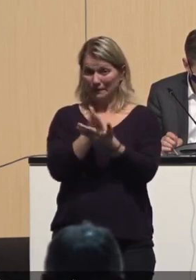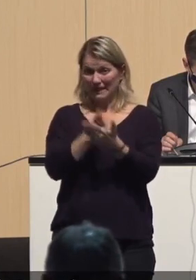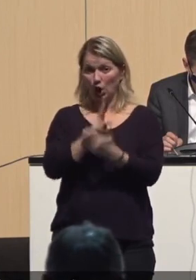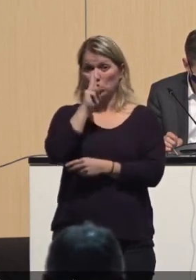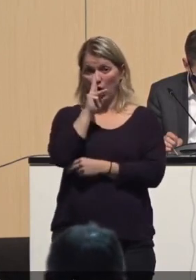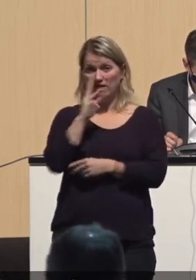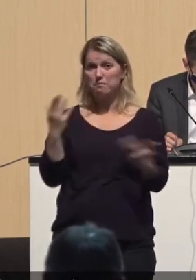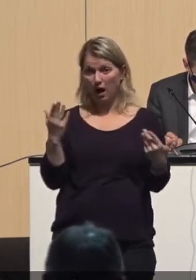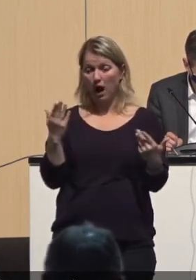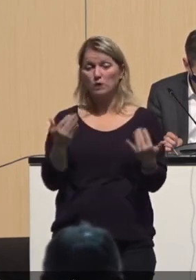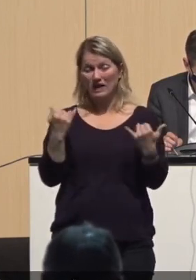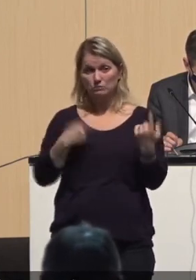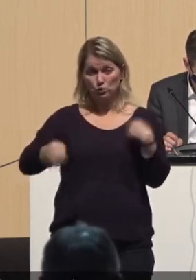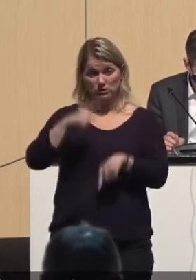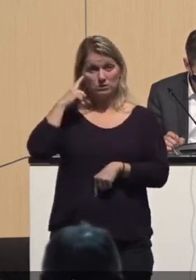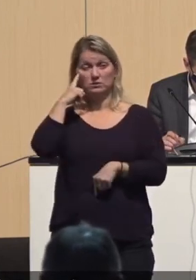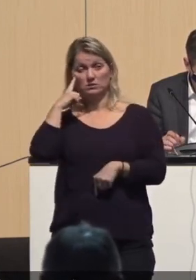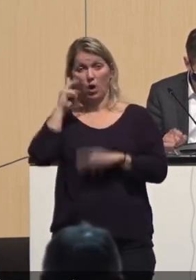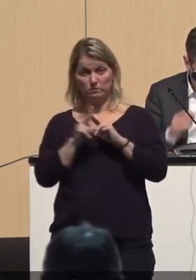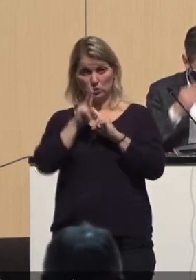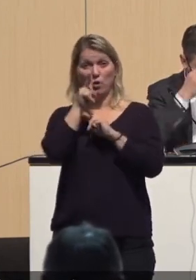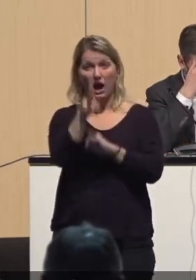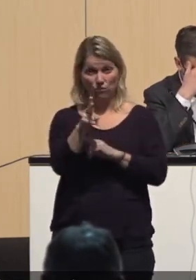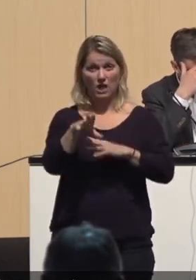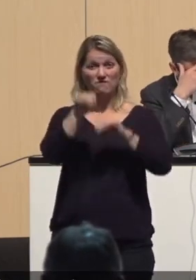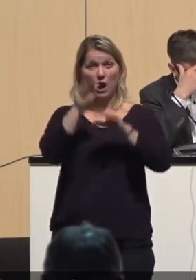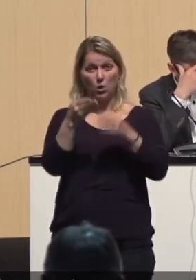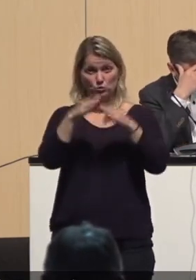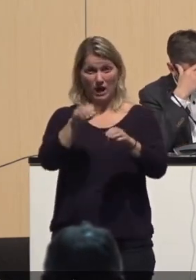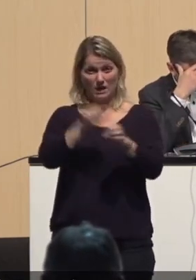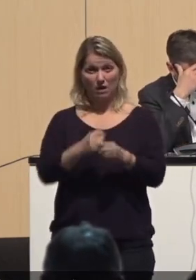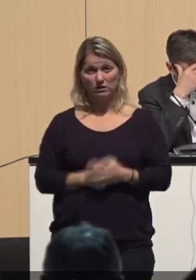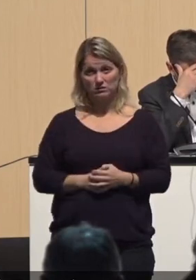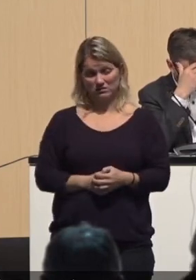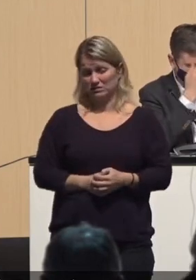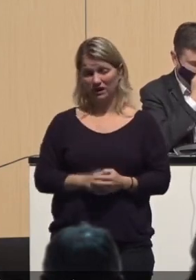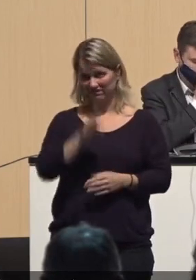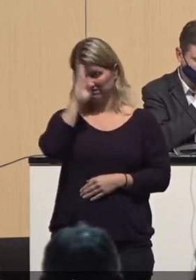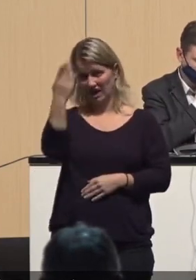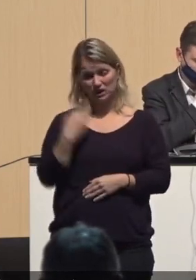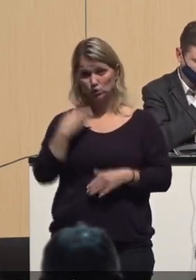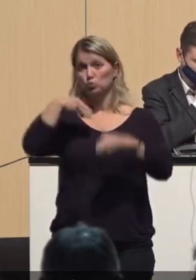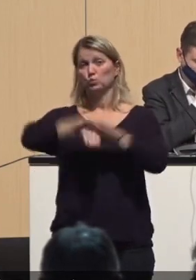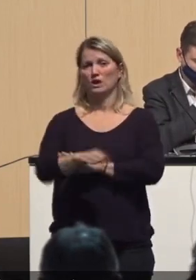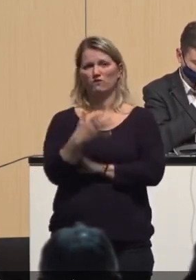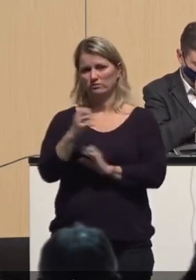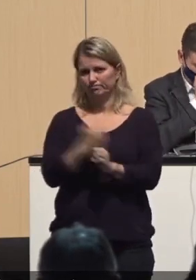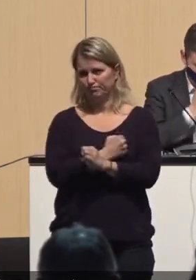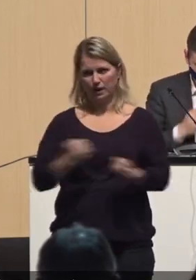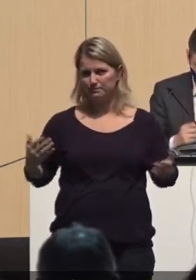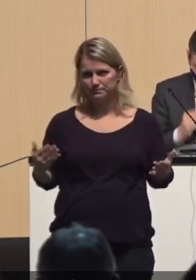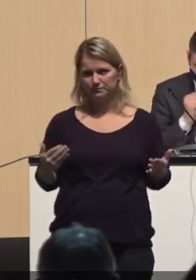darüber reden oder nachdenken, ob wir in zwei Wochen Weihnachtsmarkt haben. Das ist absoluter Quatsch. Und von daher sollten wir einfach wirklich der